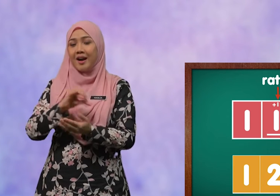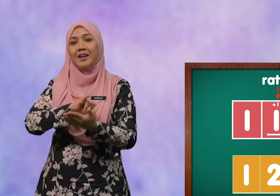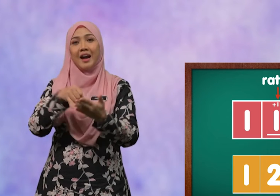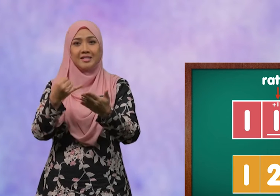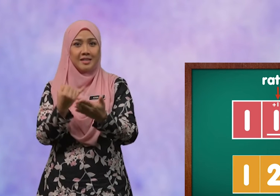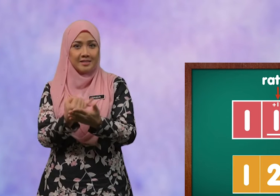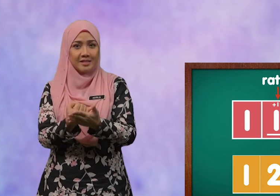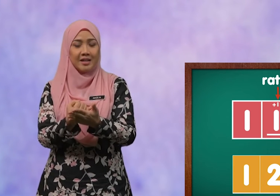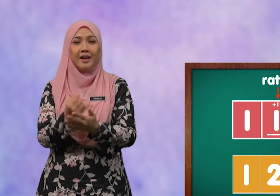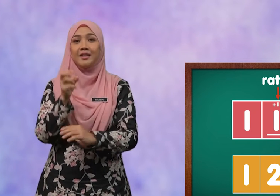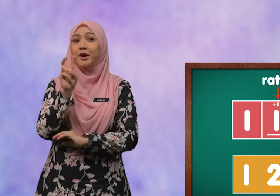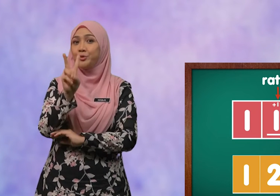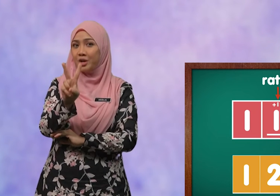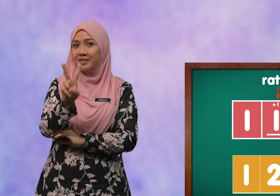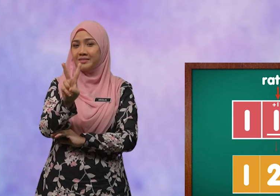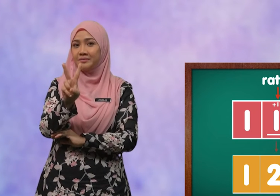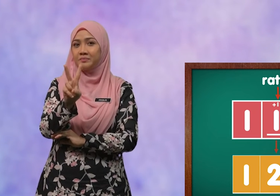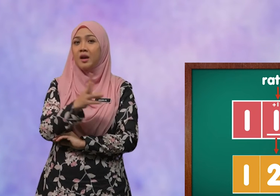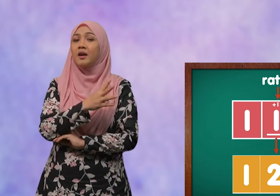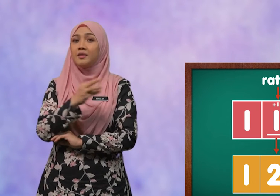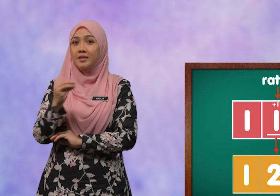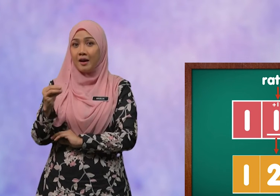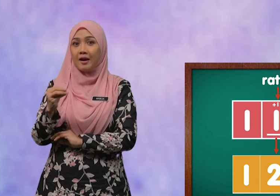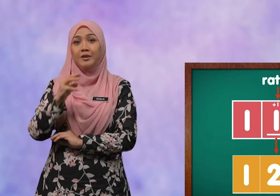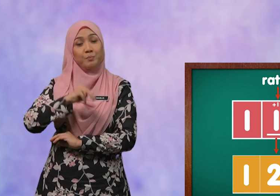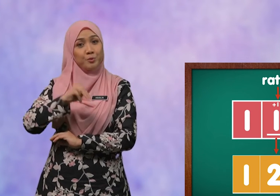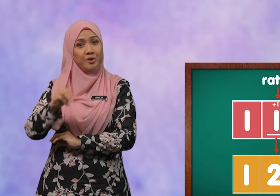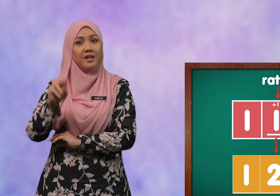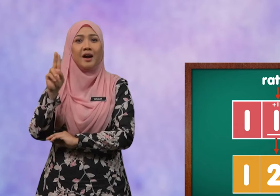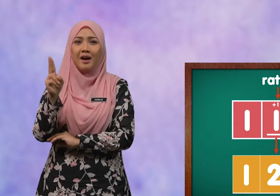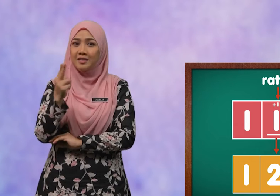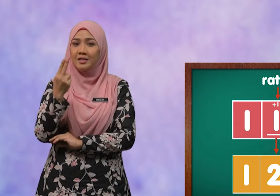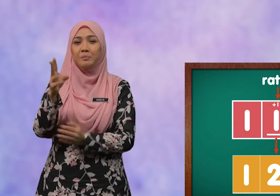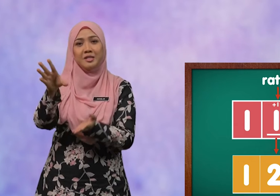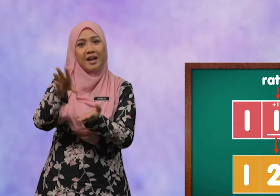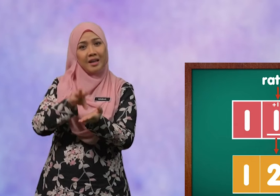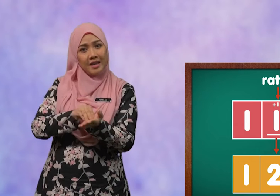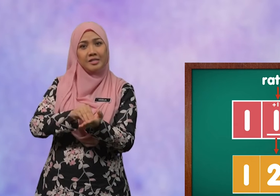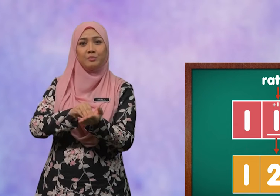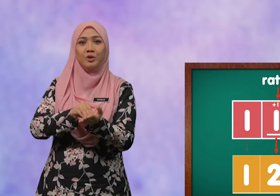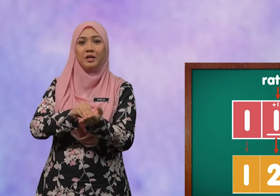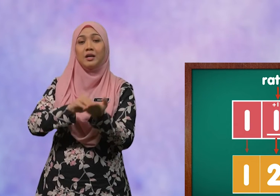hasilnya adalah dua. Dan, murid hanya menyalin semula